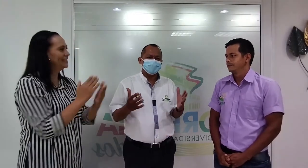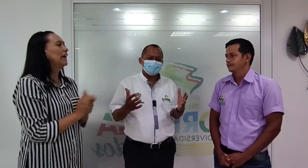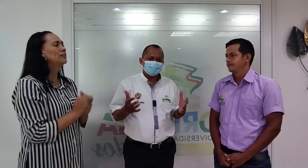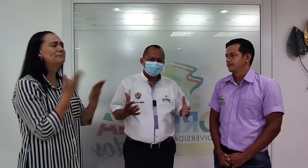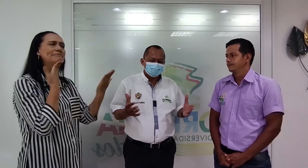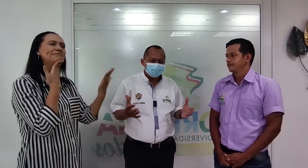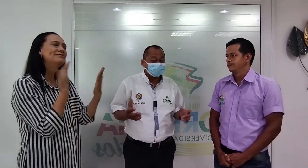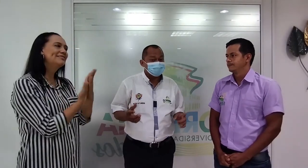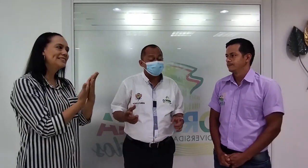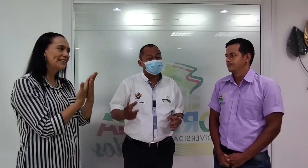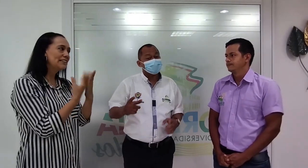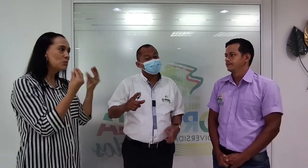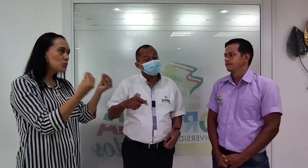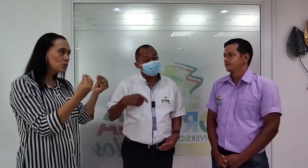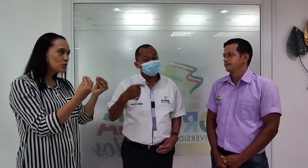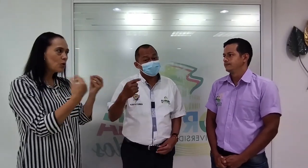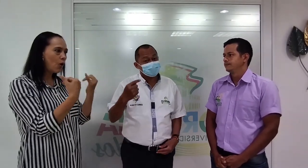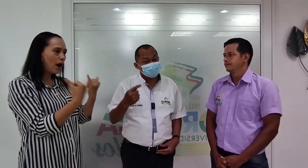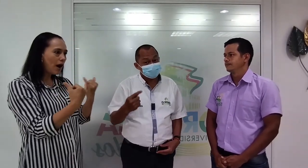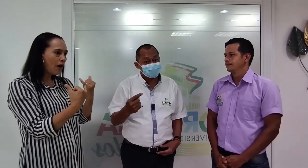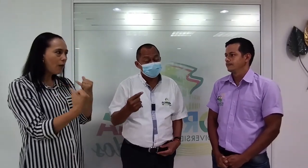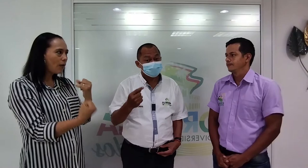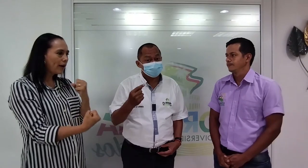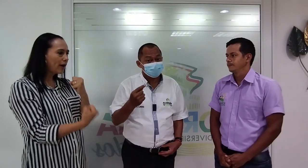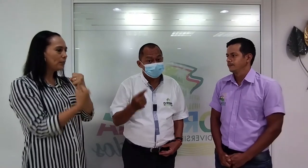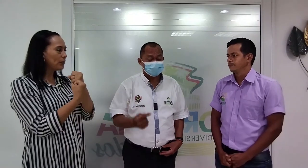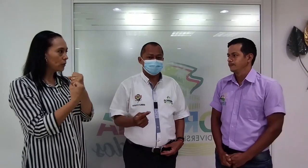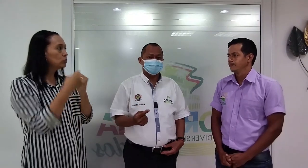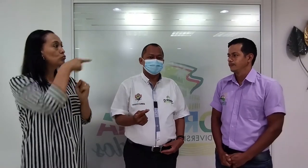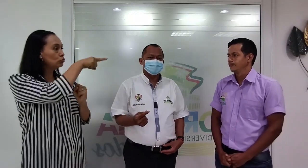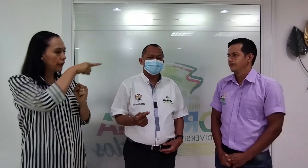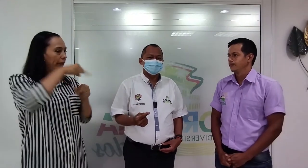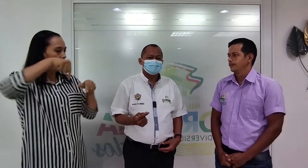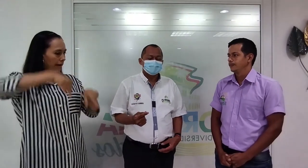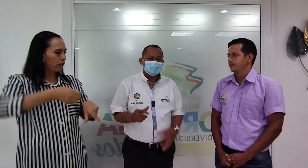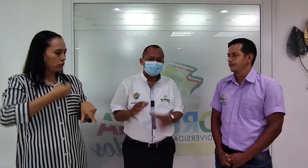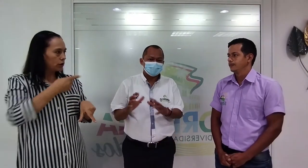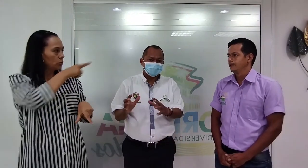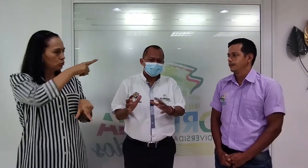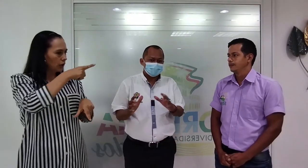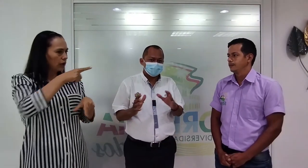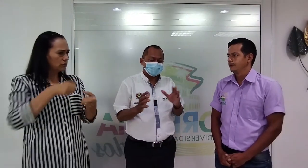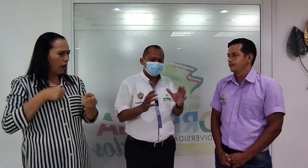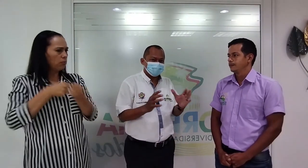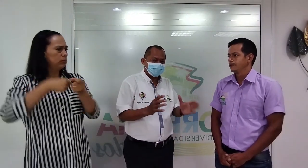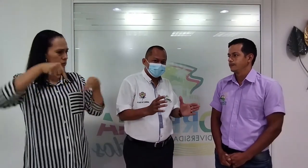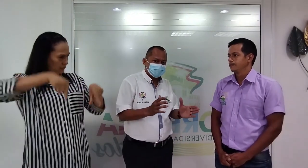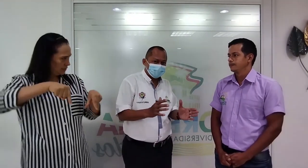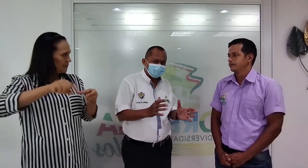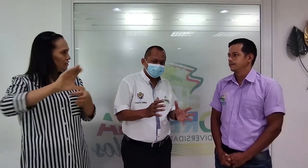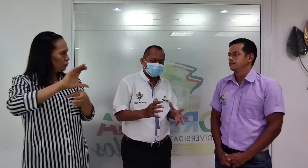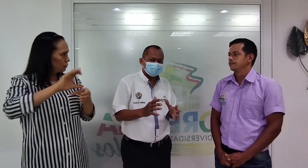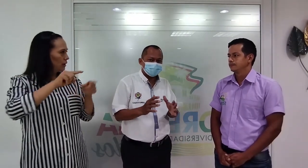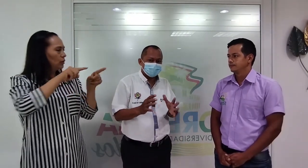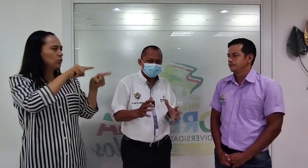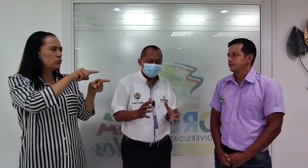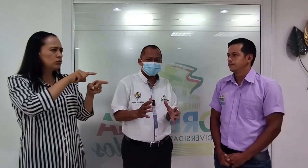Agradecerles por el aporte que ustedes están haciendo a la ciudad. Cada vez que ustedes están en las calles,